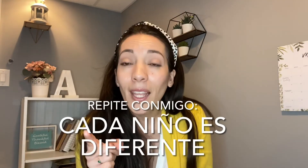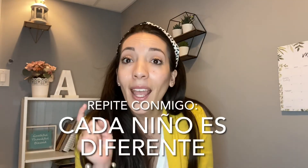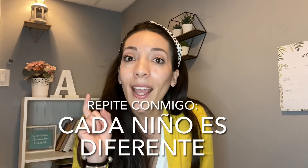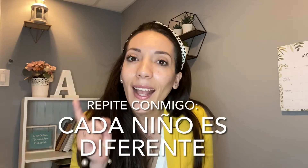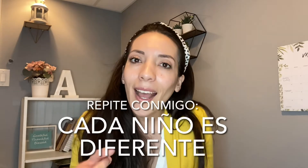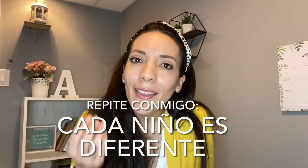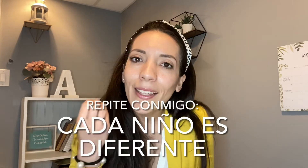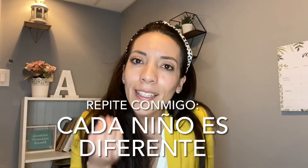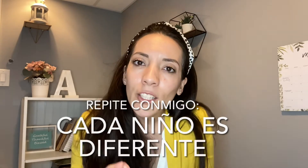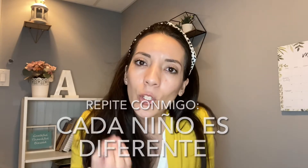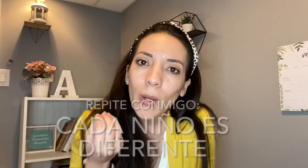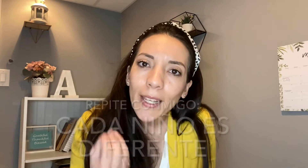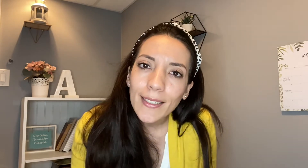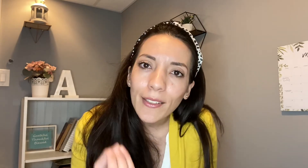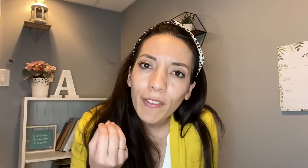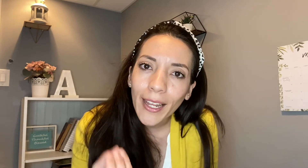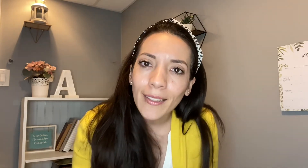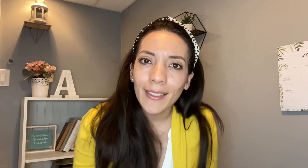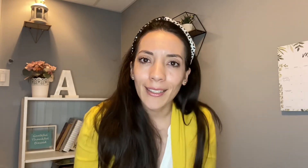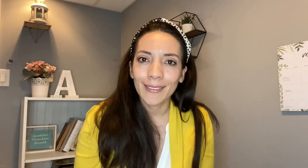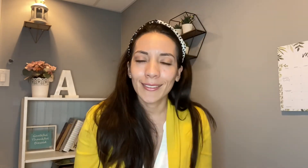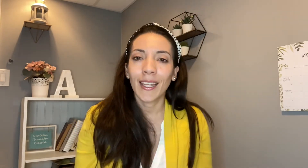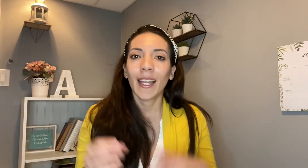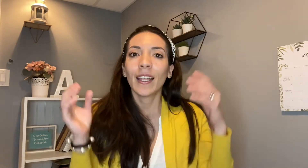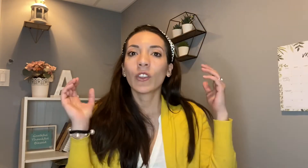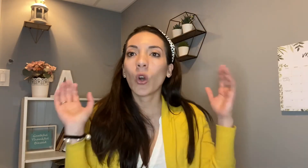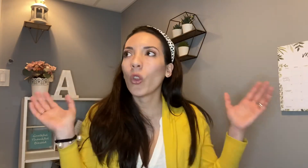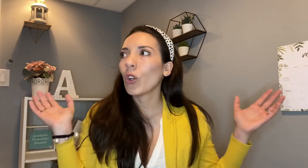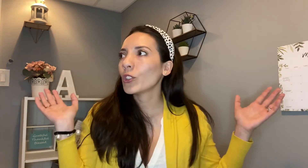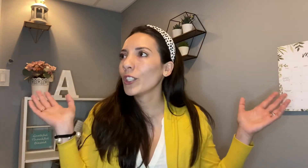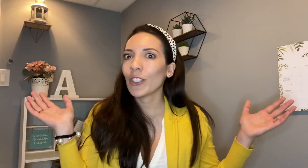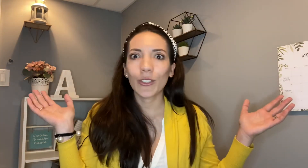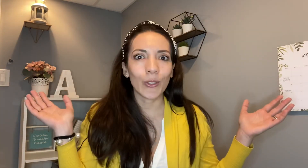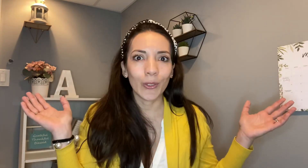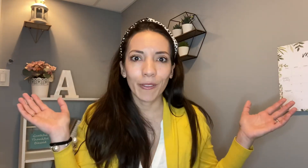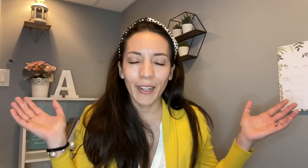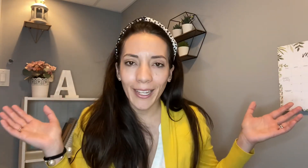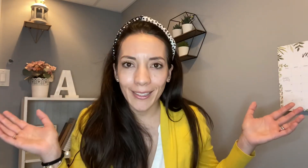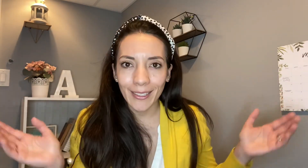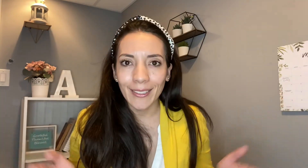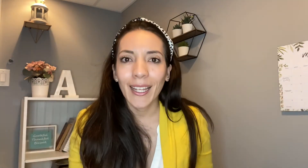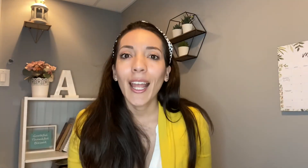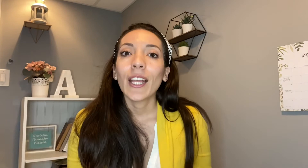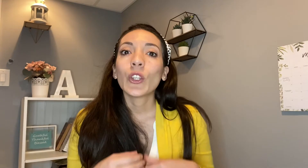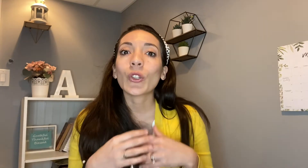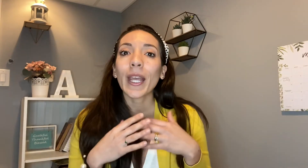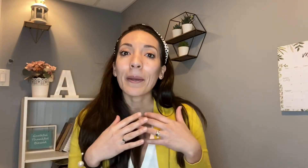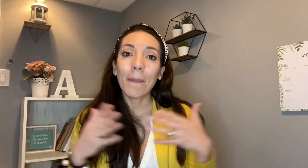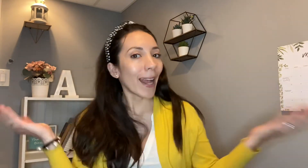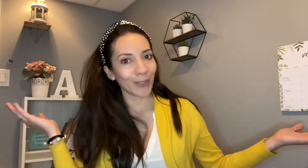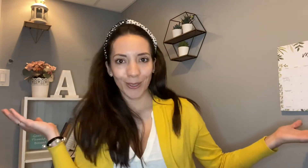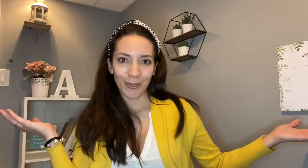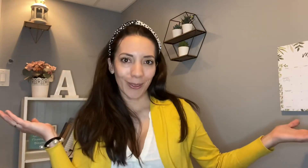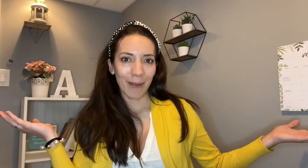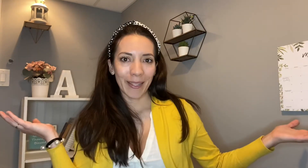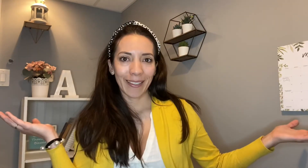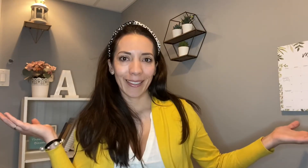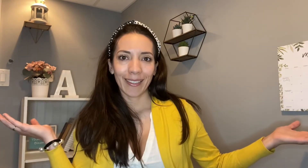cada niño es diferente todos los niños son diferentes dos hermanos son totalmente diferentes